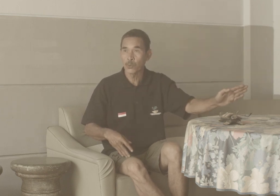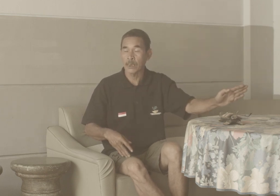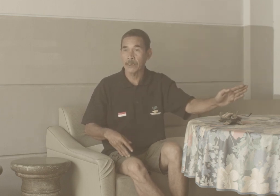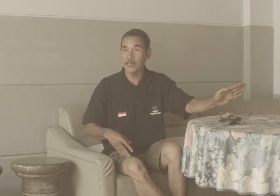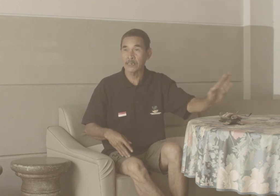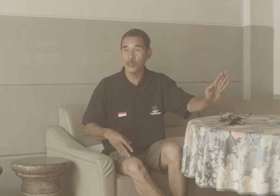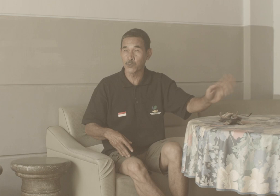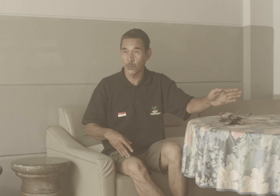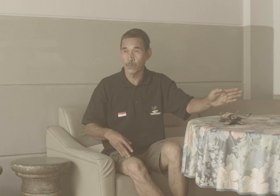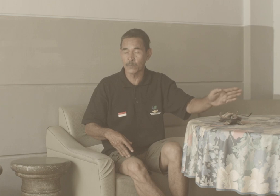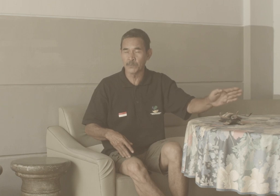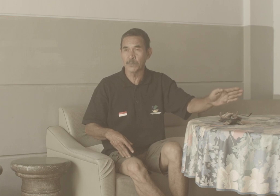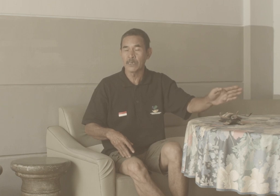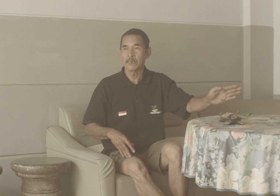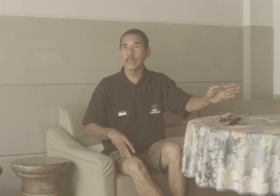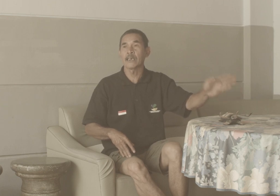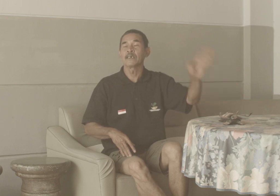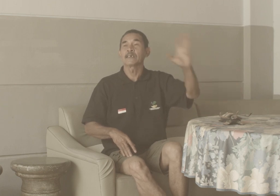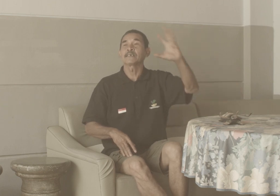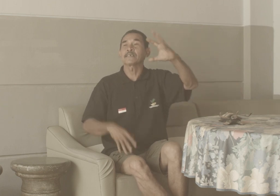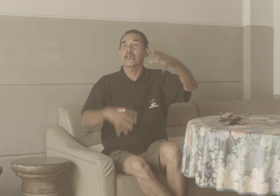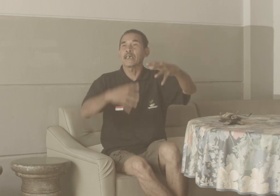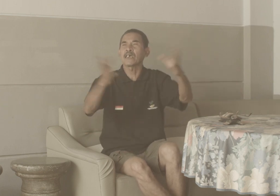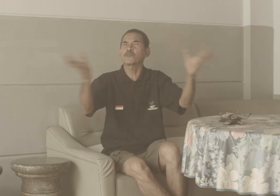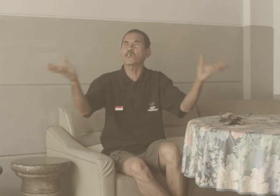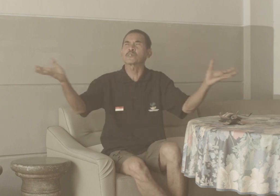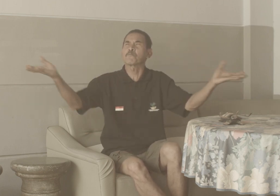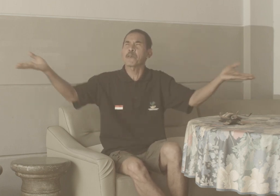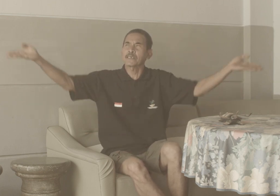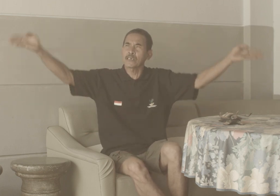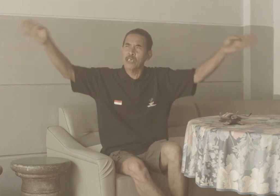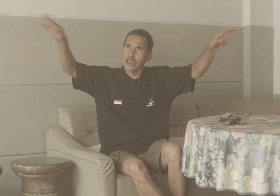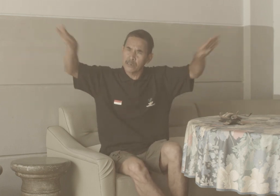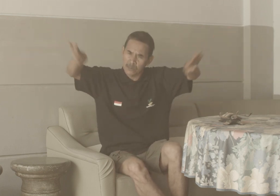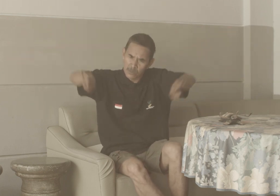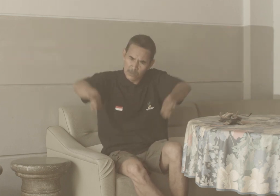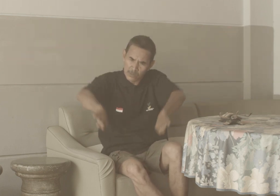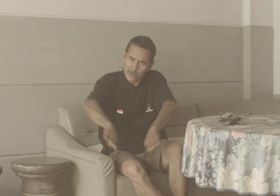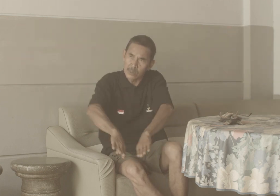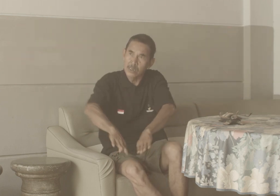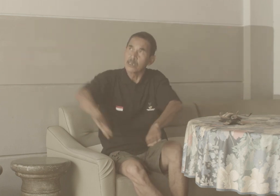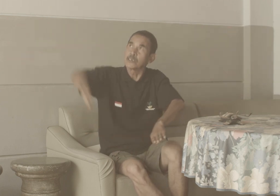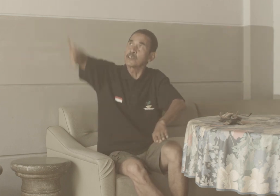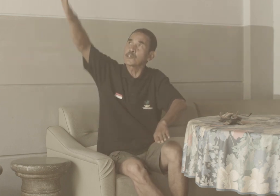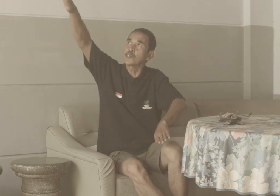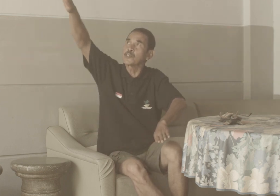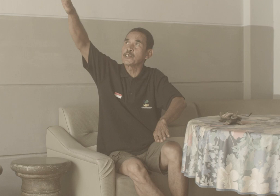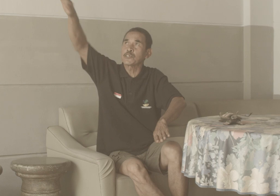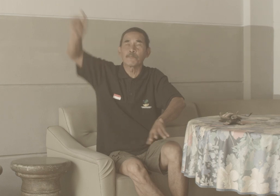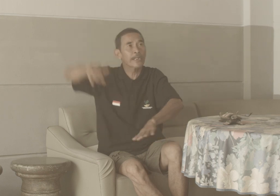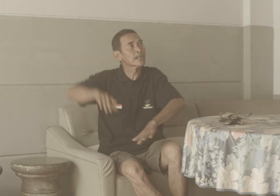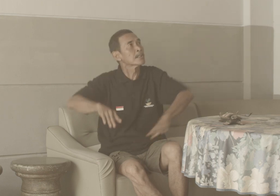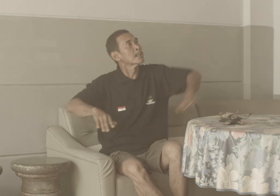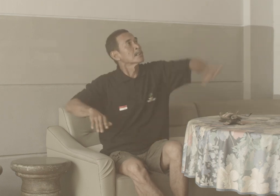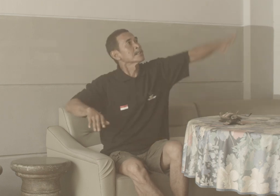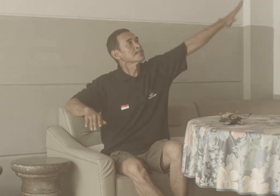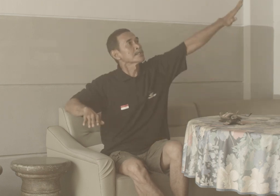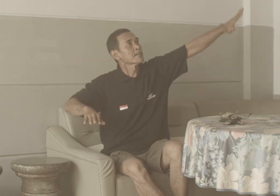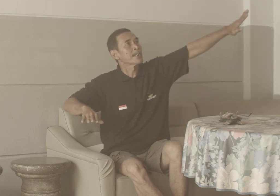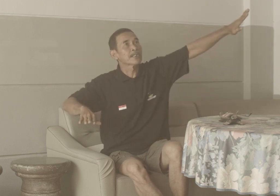Namanya Desa Suhuk Nah Disanalah suatu tempat Yang sangat Disini tebing Disini tebing